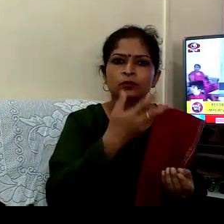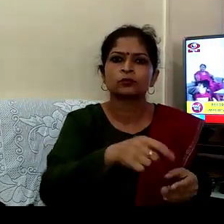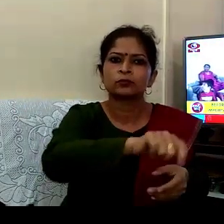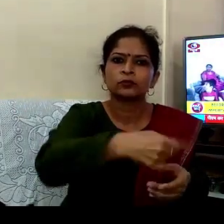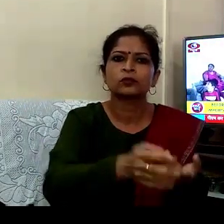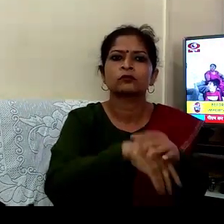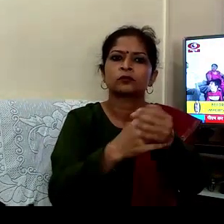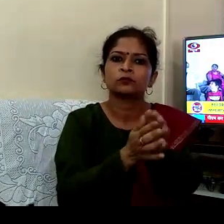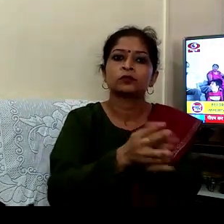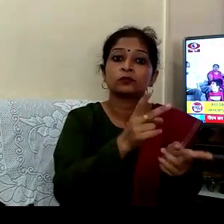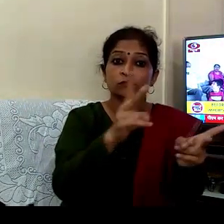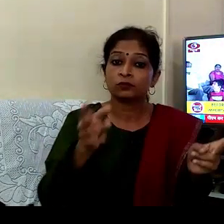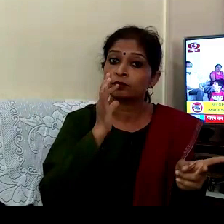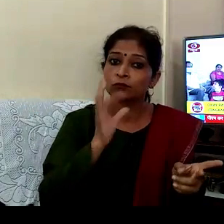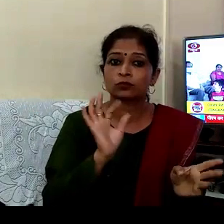ہائنڈ واشنگ ہوں